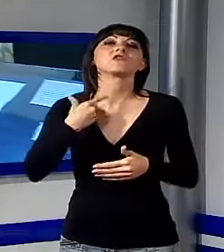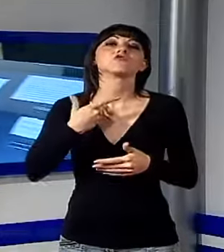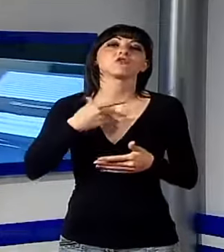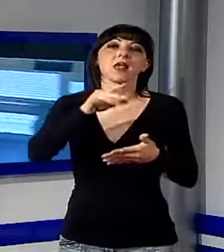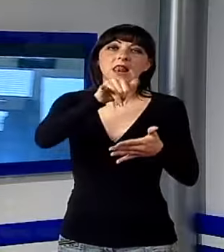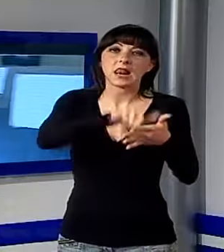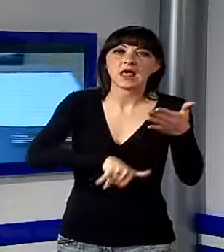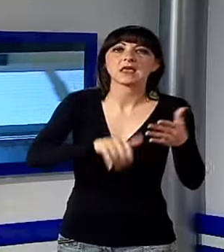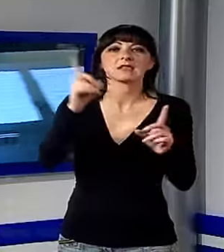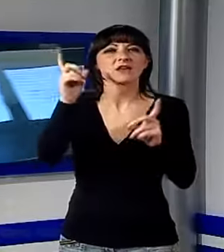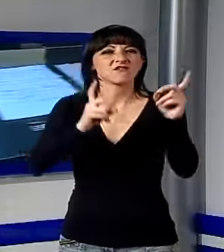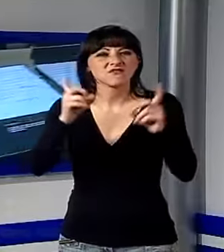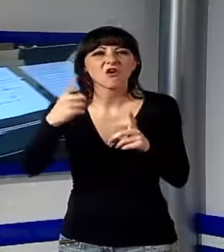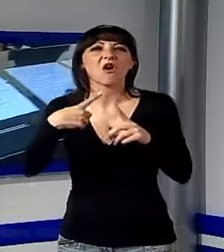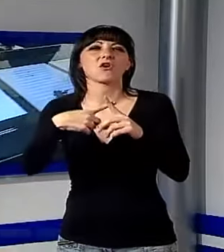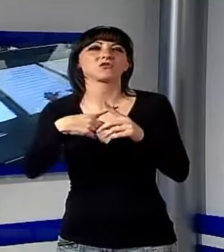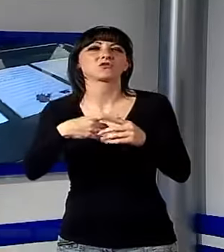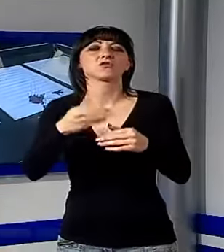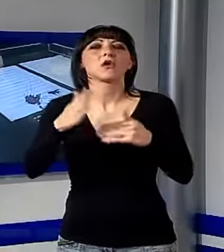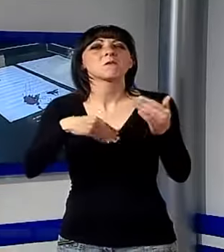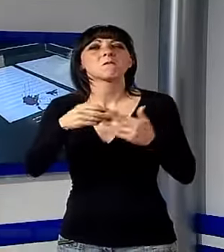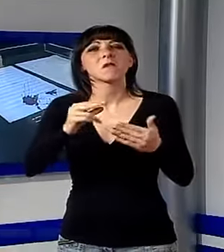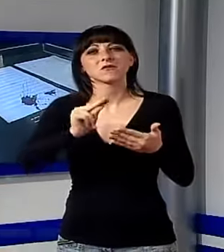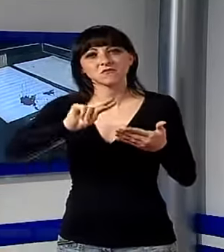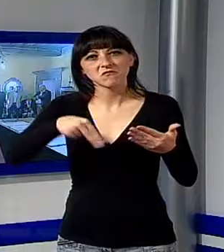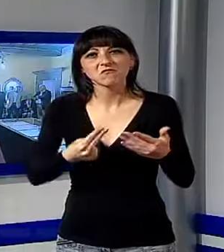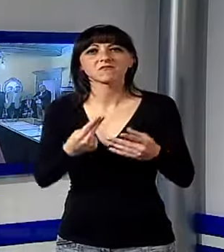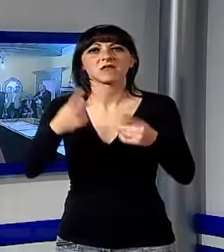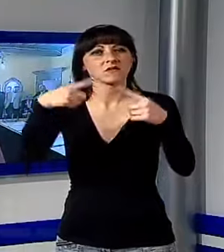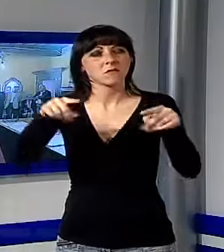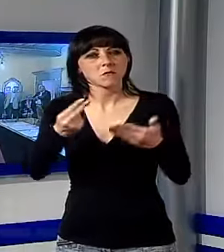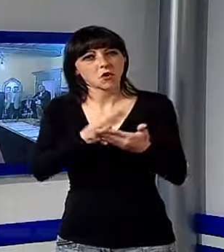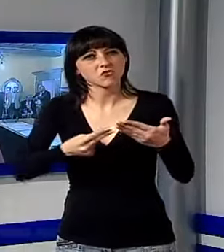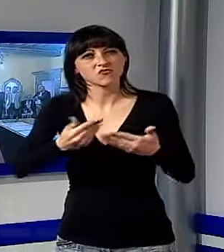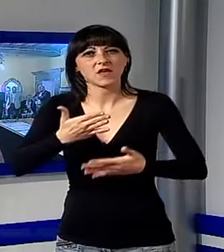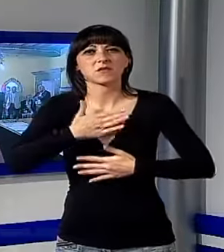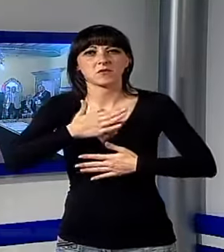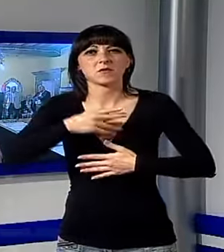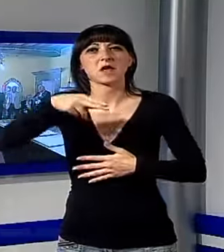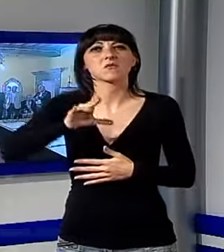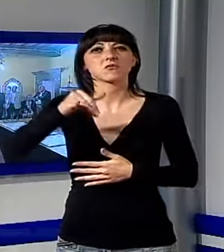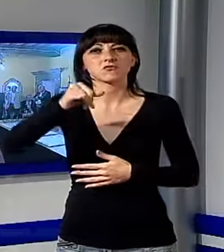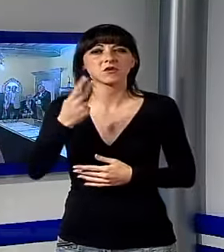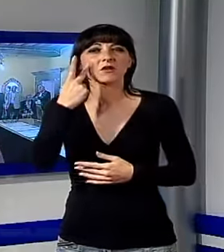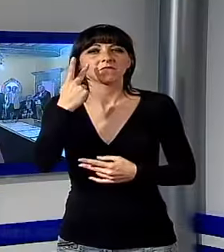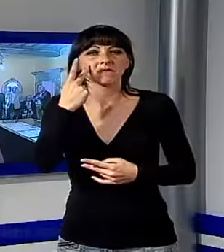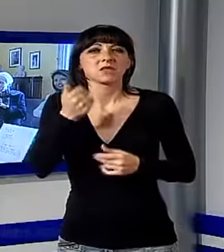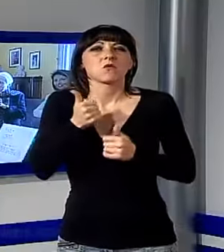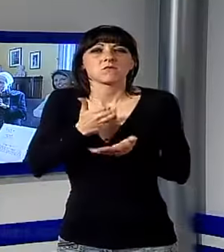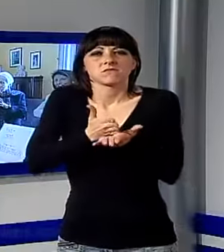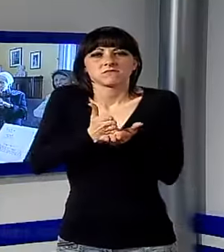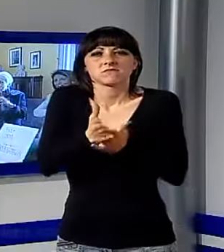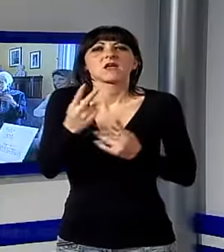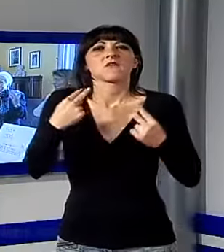musicali e autografi e progetti appartenuti al maestro, attraverso i quali è possibile ripercorrere la sua vicenda umana e artistica.